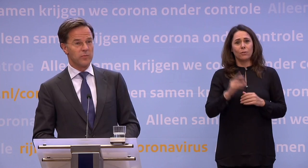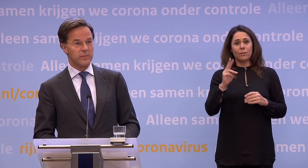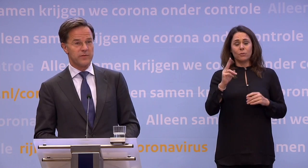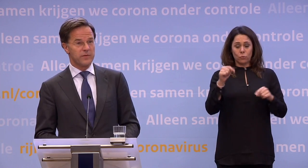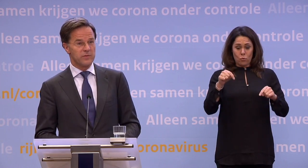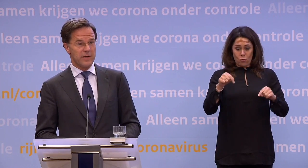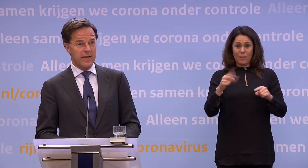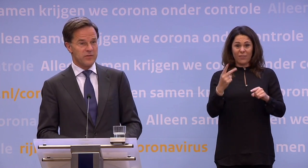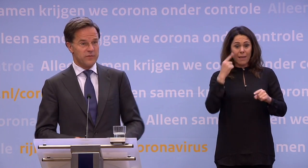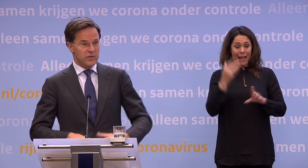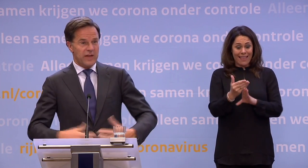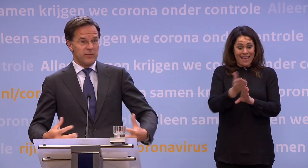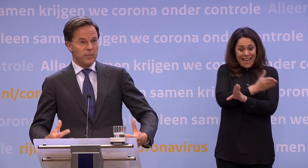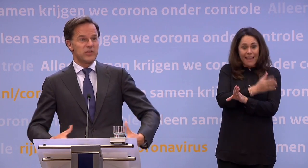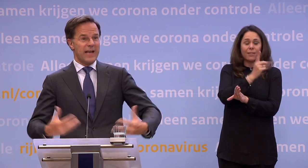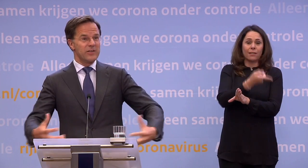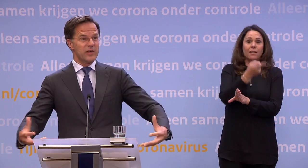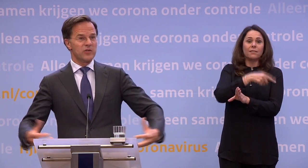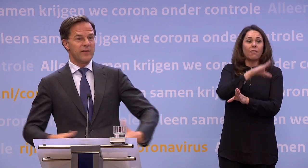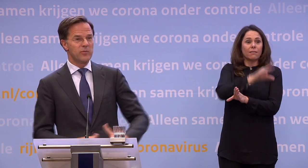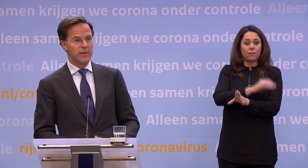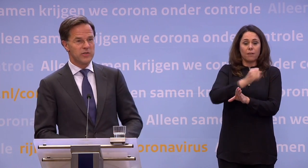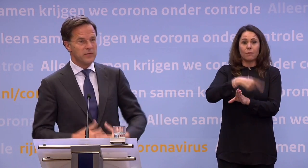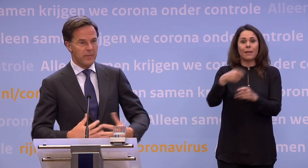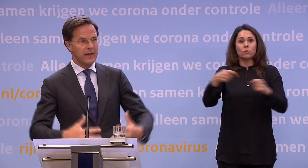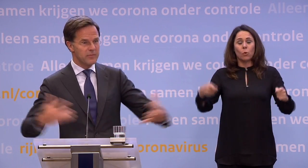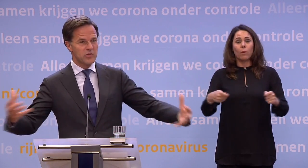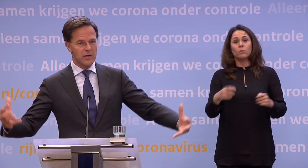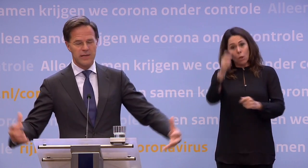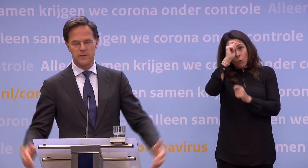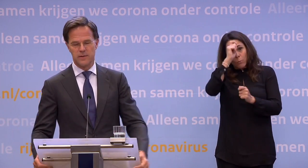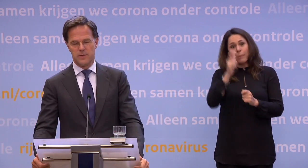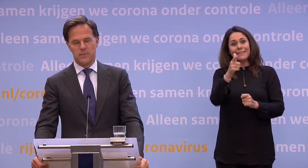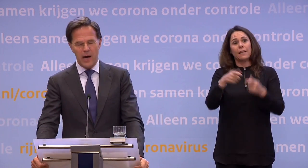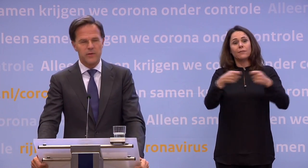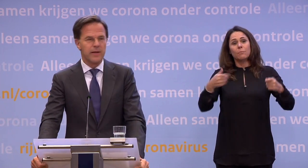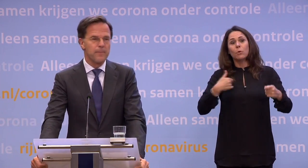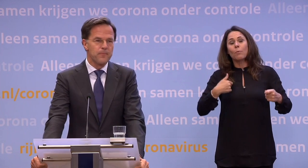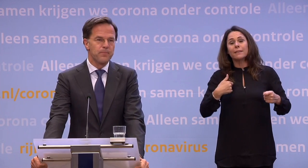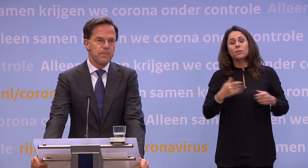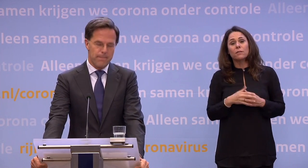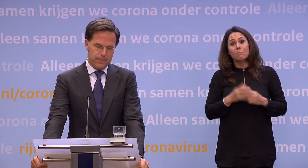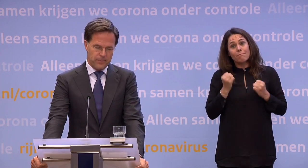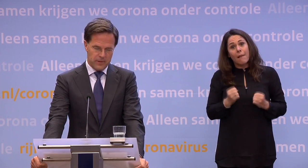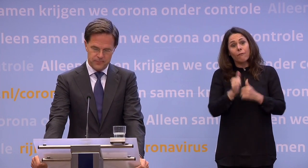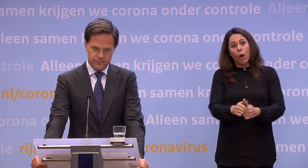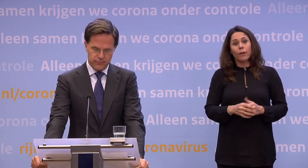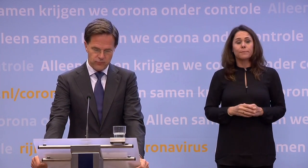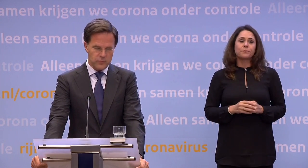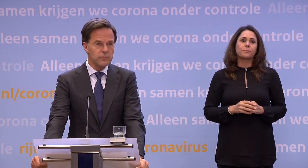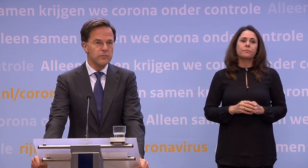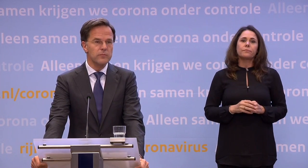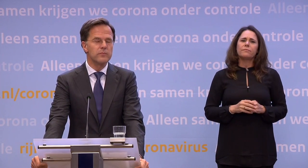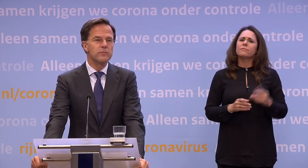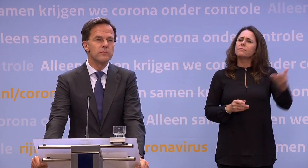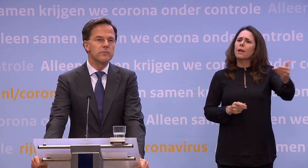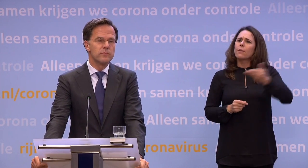waanzinnig compliment van 17 miljoen mensen... ...aan dezelfde 17 miljoen mensen, die voor mij ze alle gedaan. Maar hou je er wel aan. Advies of de